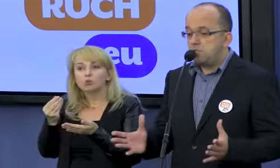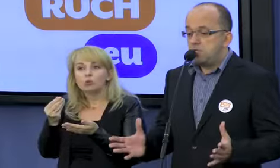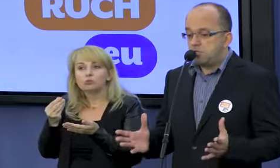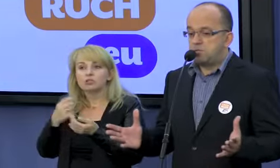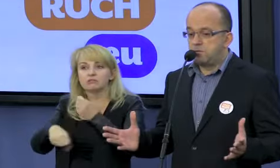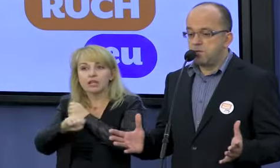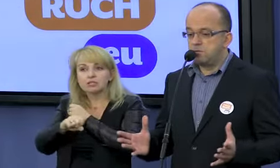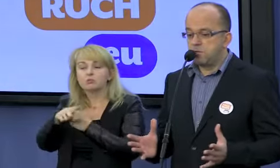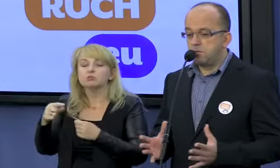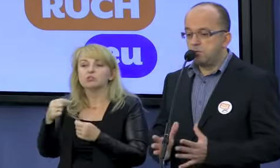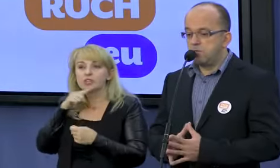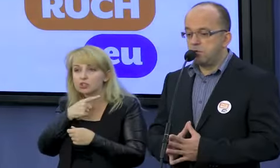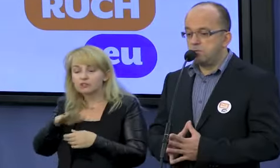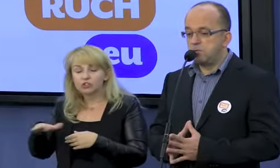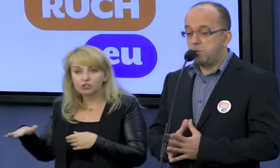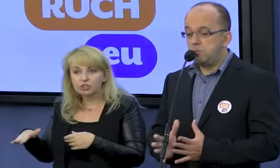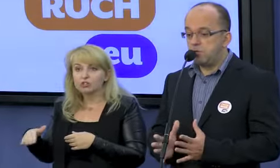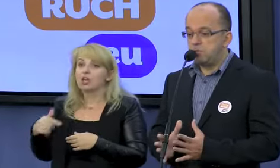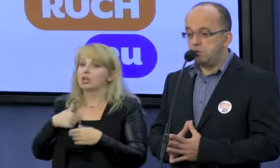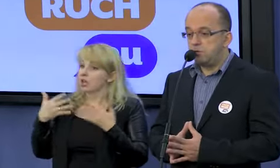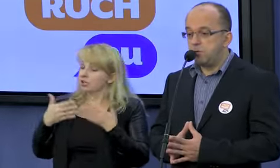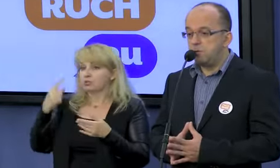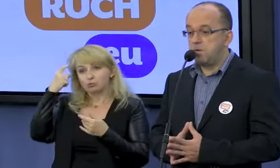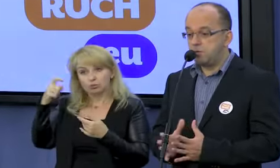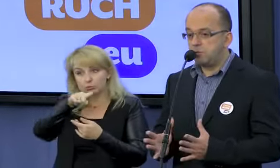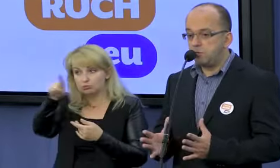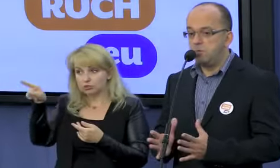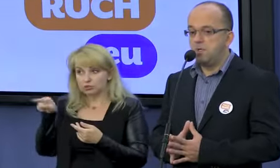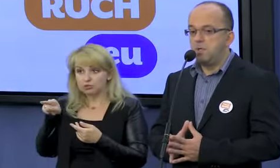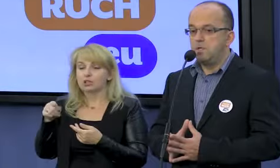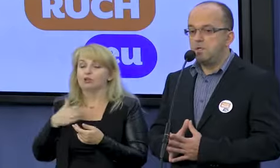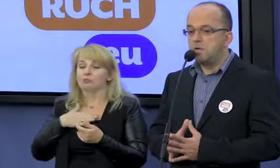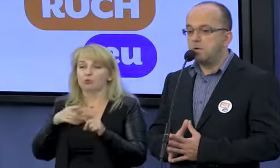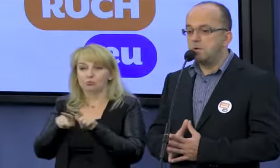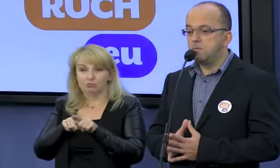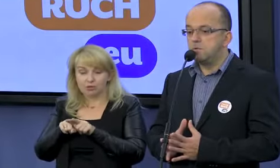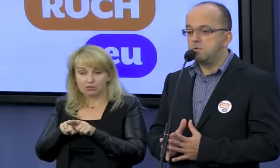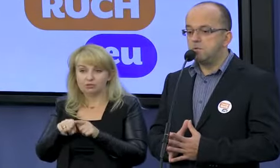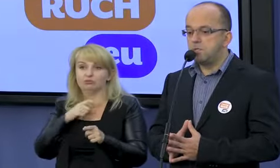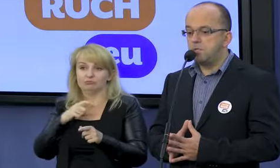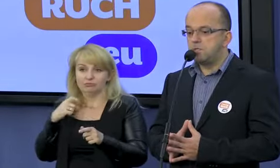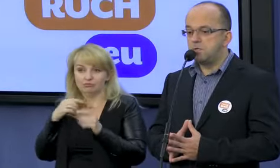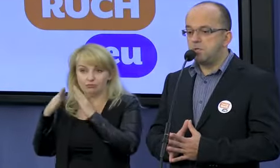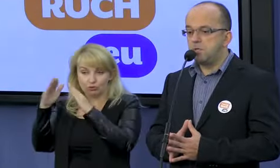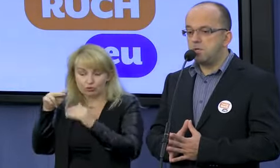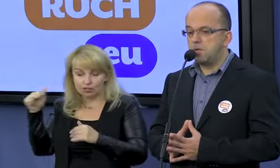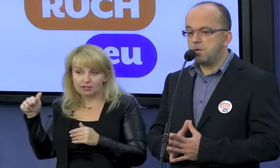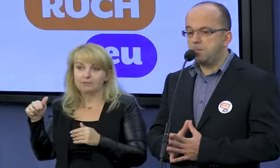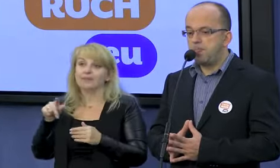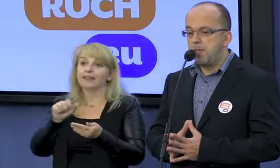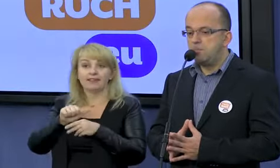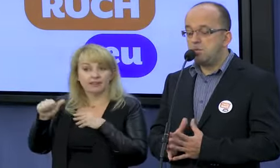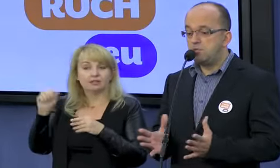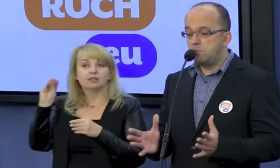no chcę powiedzieć też poniekąd, jako były ksiądz, przypomnieć moim braciom, hierarchom, że jest coś takiego